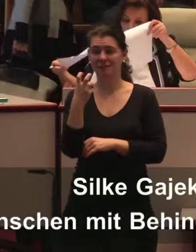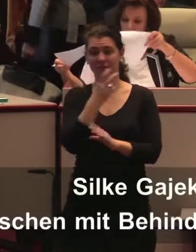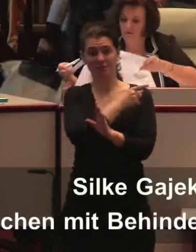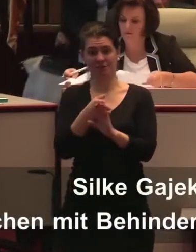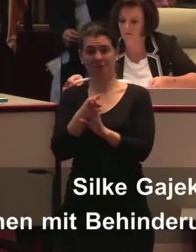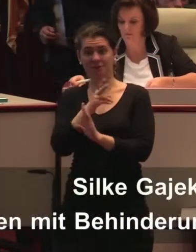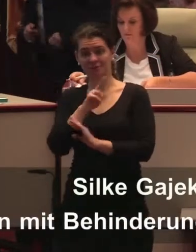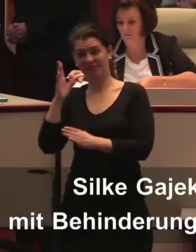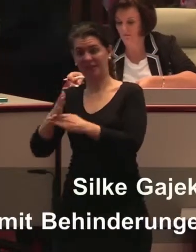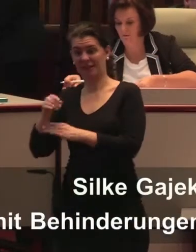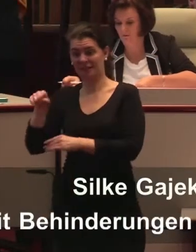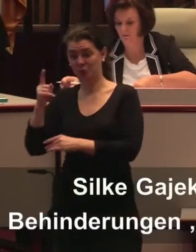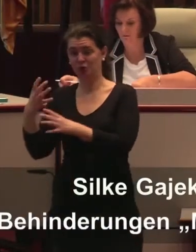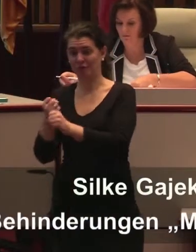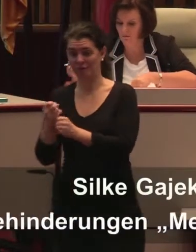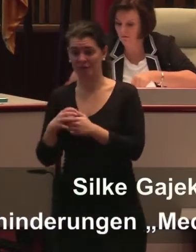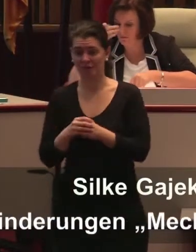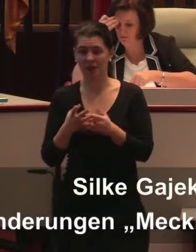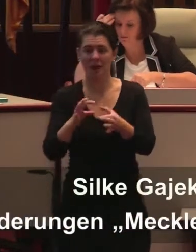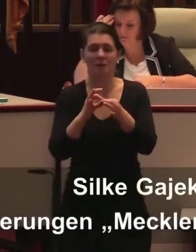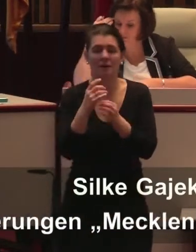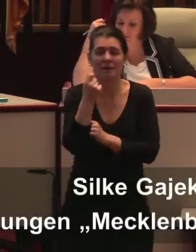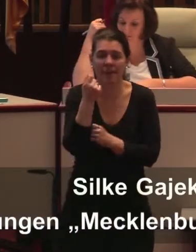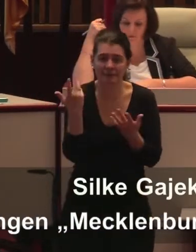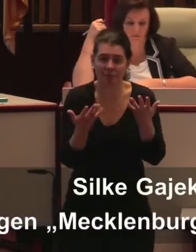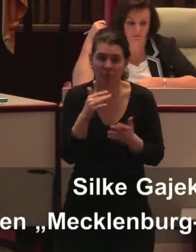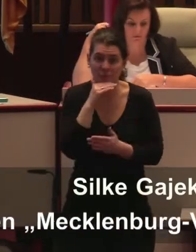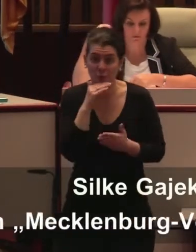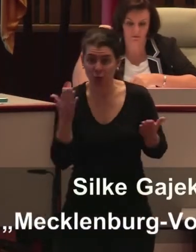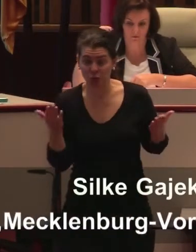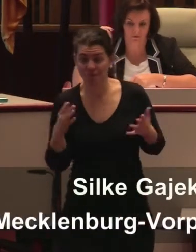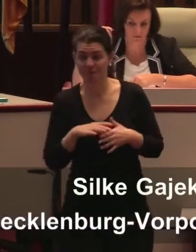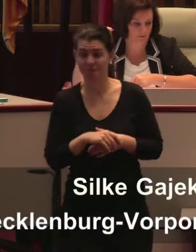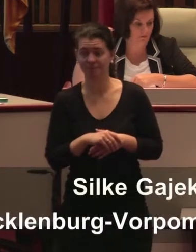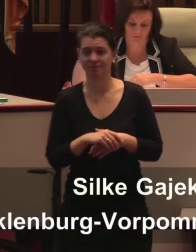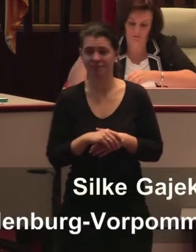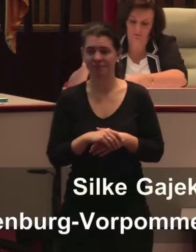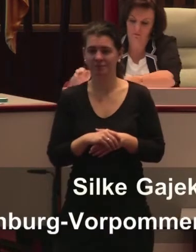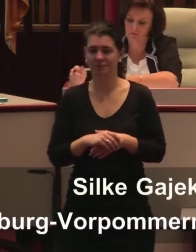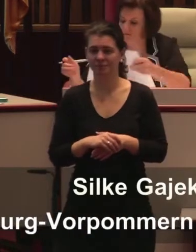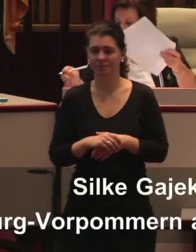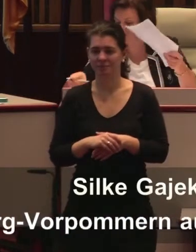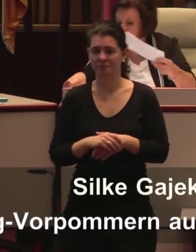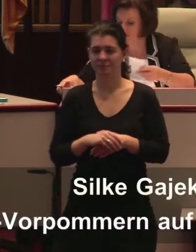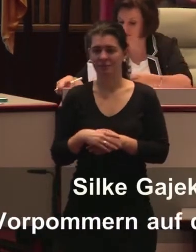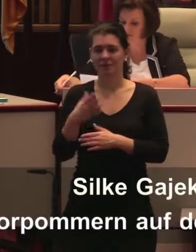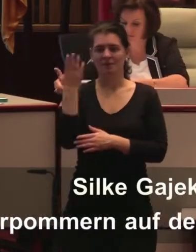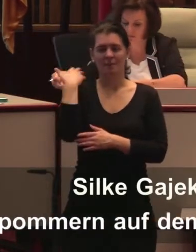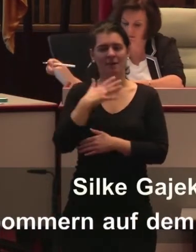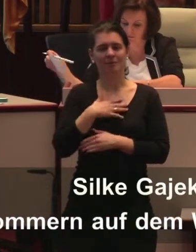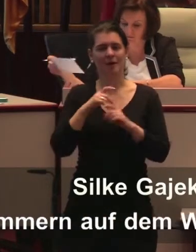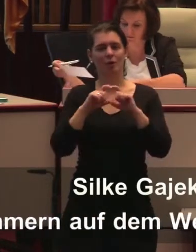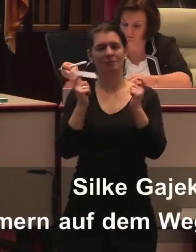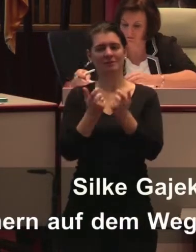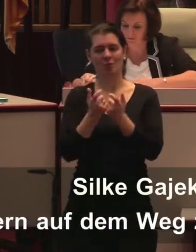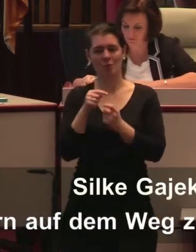hergibt. Wir haben in der Enquete-Kommission vor zwei Wochen Mobilität diskutiert und da